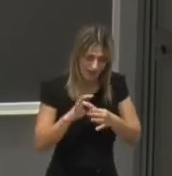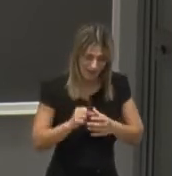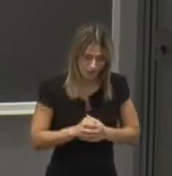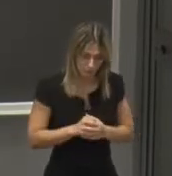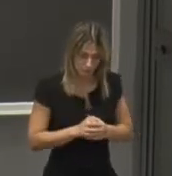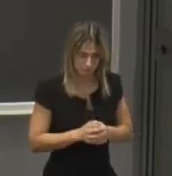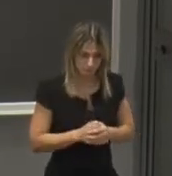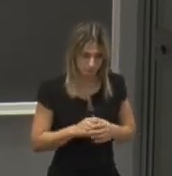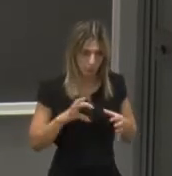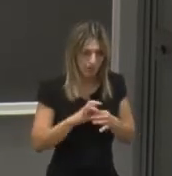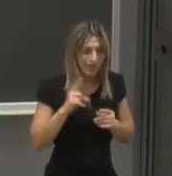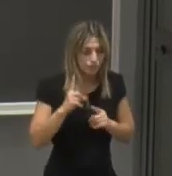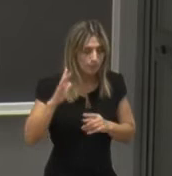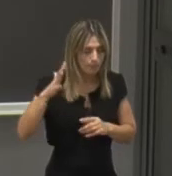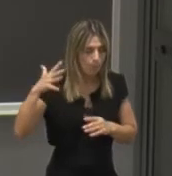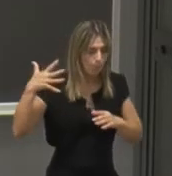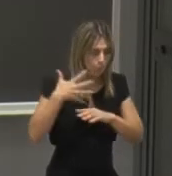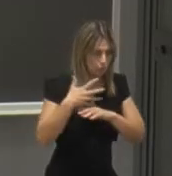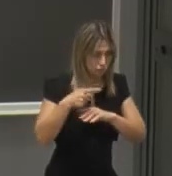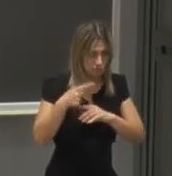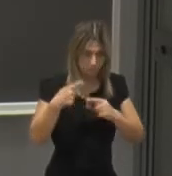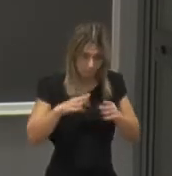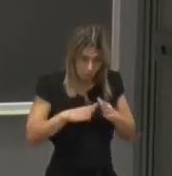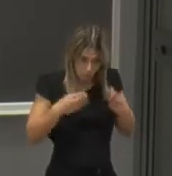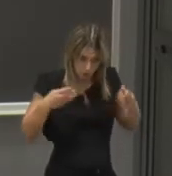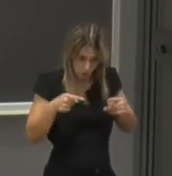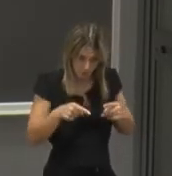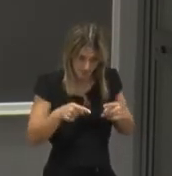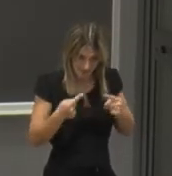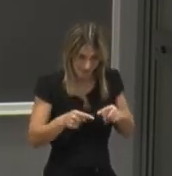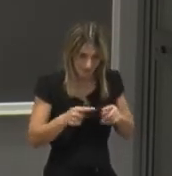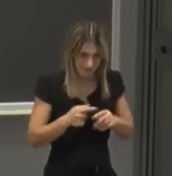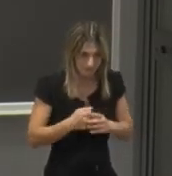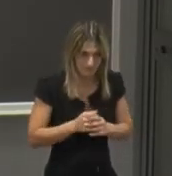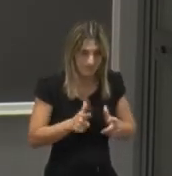della luce e questa scoperta ha consentito poi di